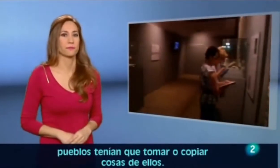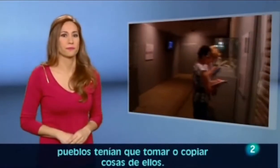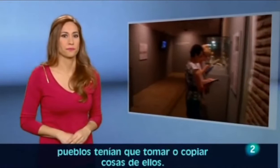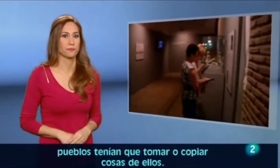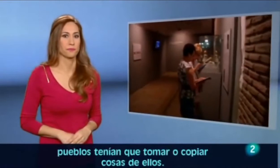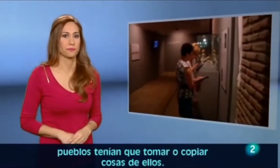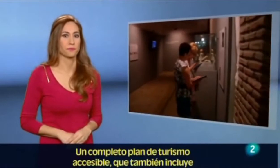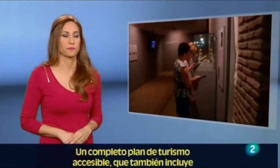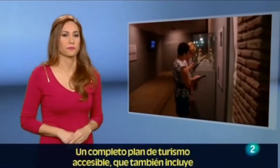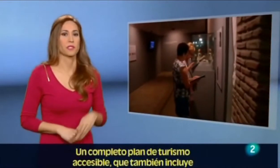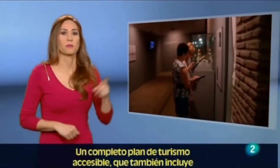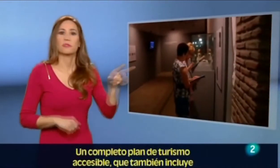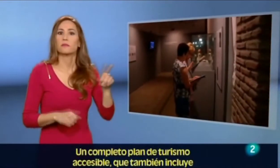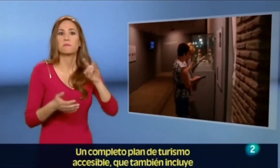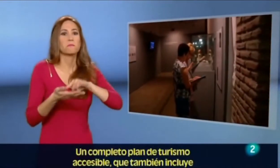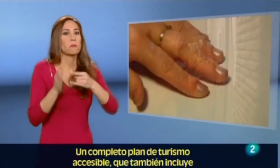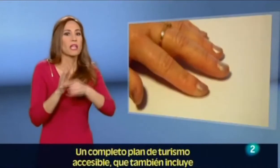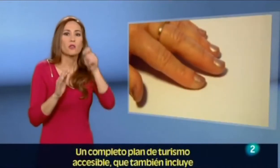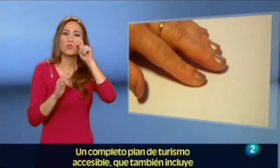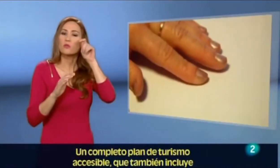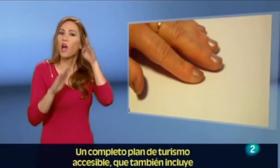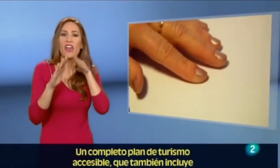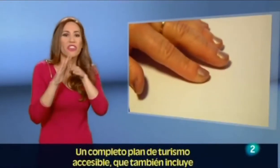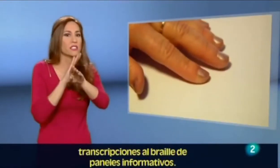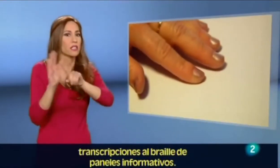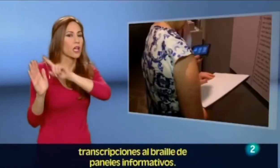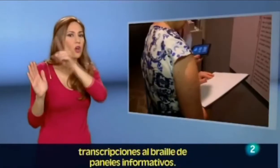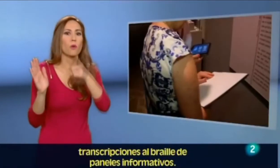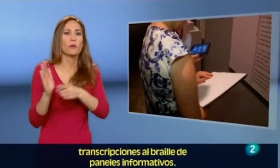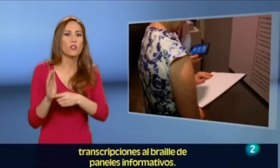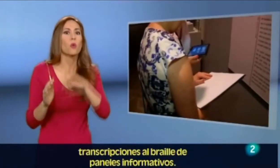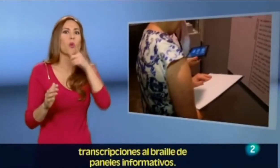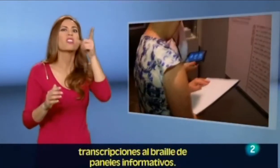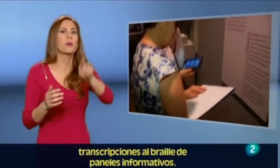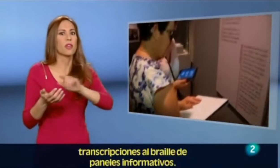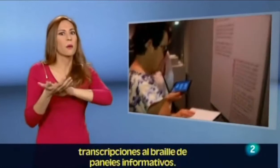Un completo plan de turismo accesible que también incluye transcripciones al braille de paneles informativos.